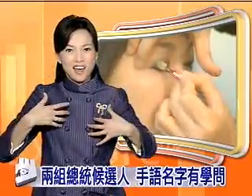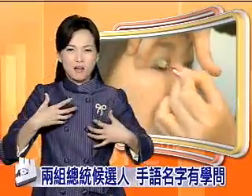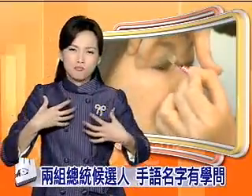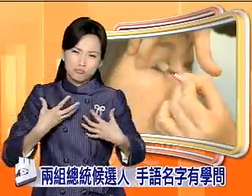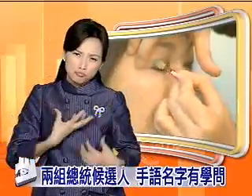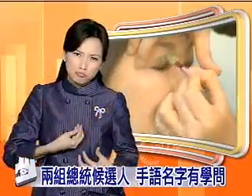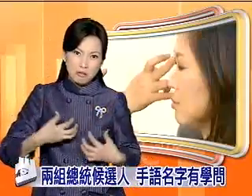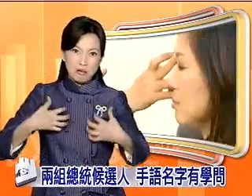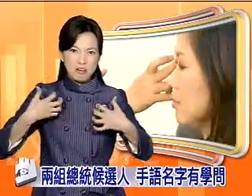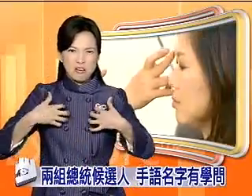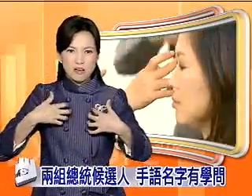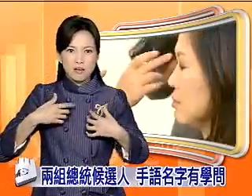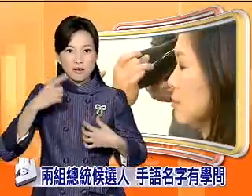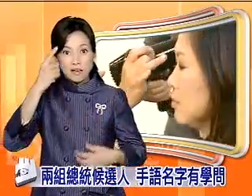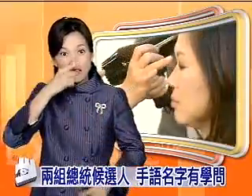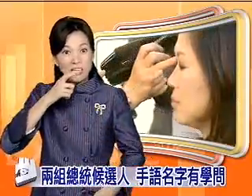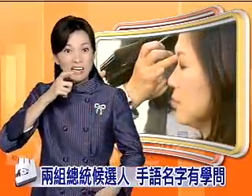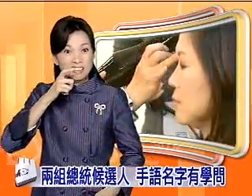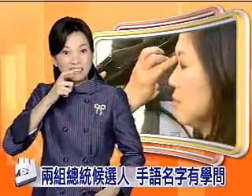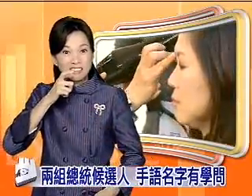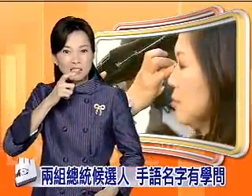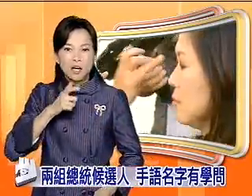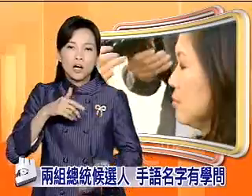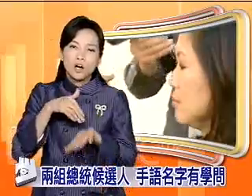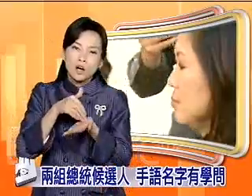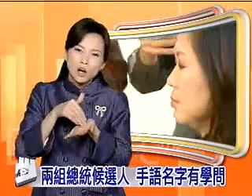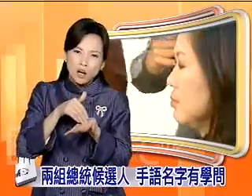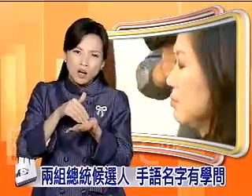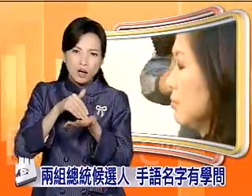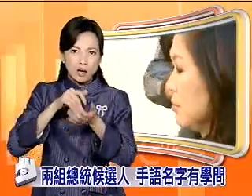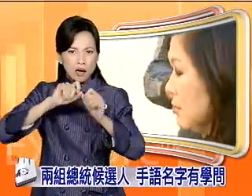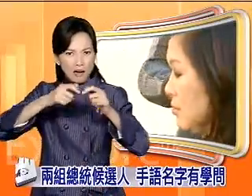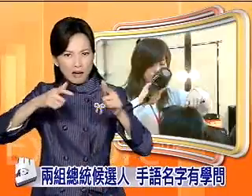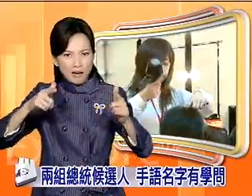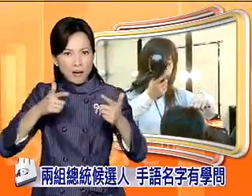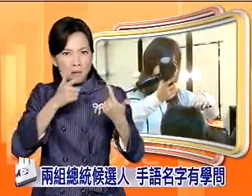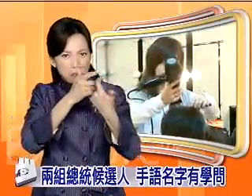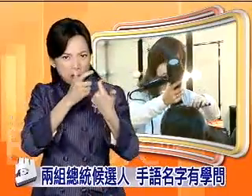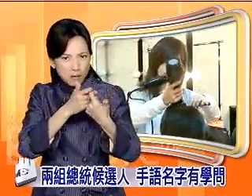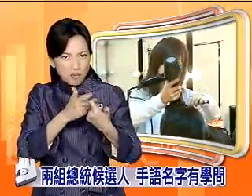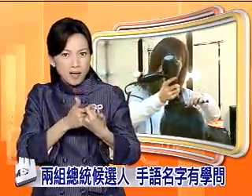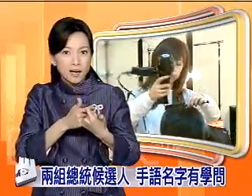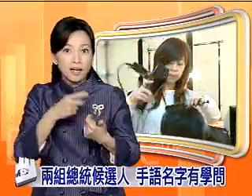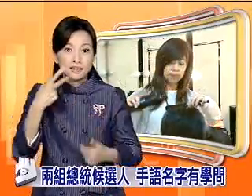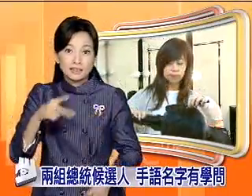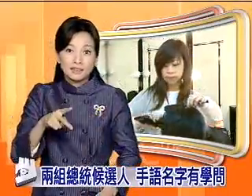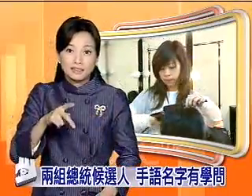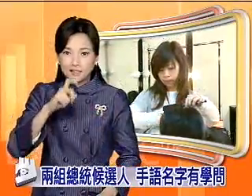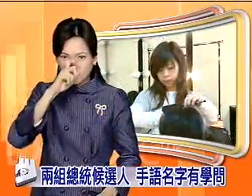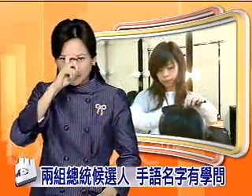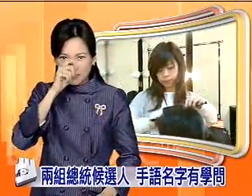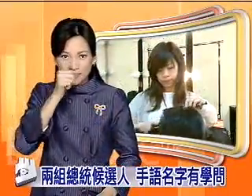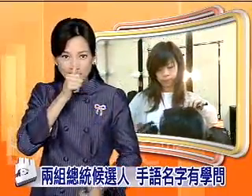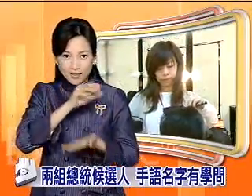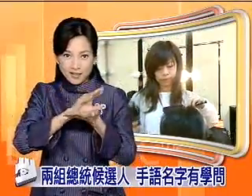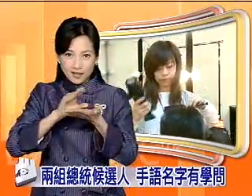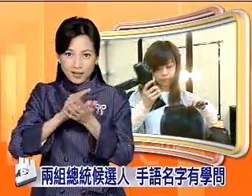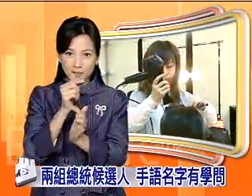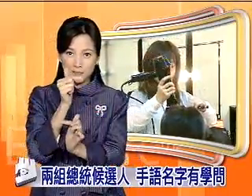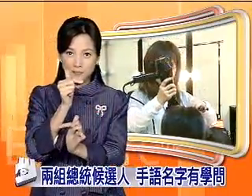完全的忠实给传达出来因此需要全神贯注脑袋里不停的思考做语言的转换